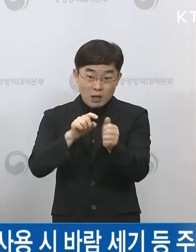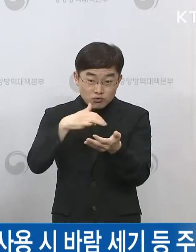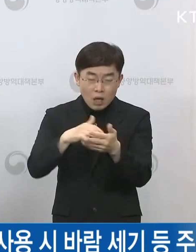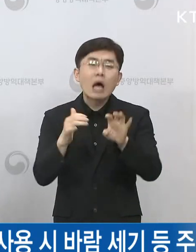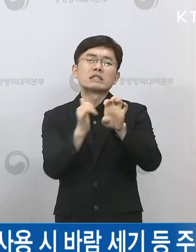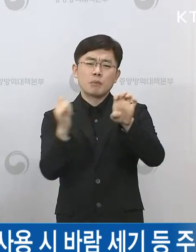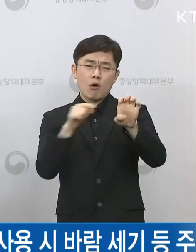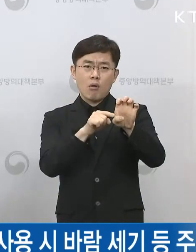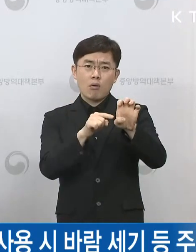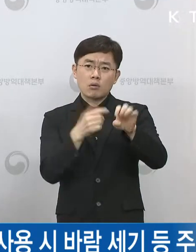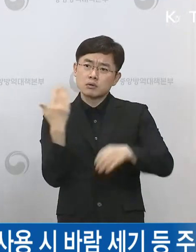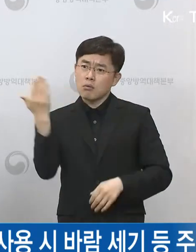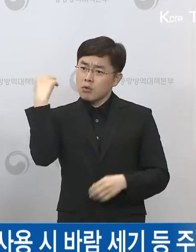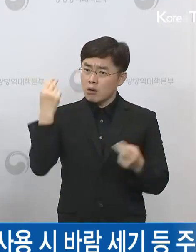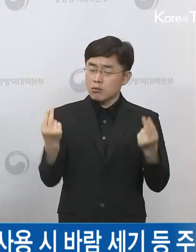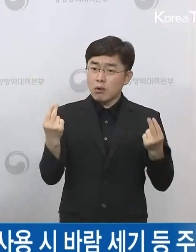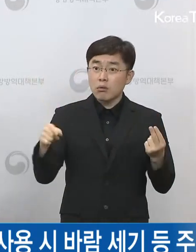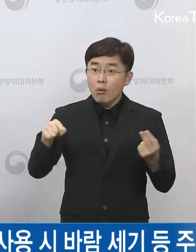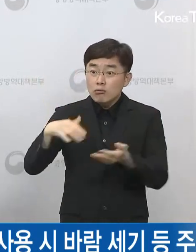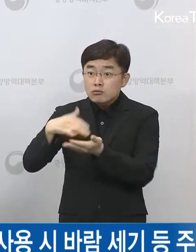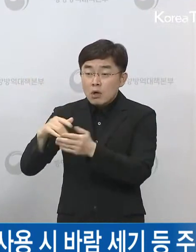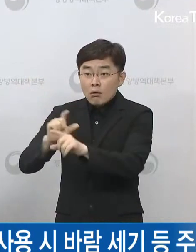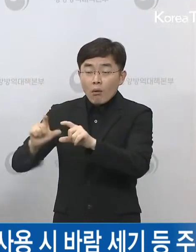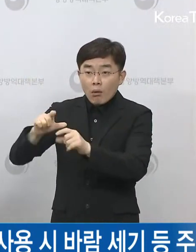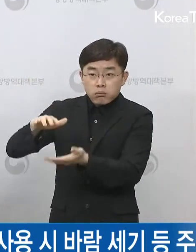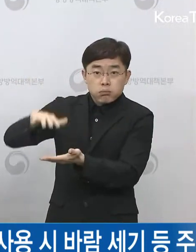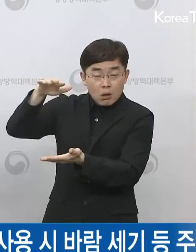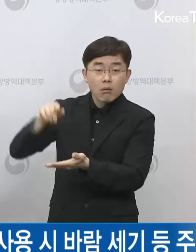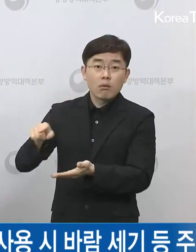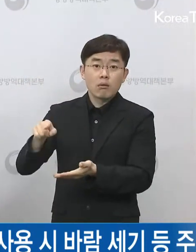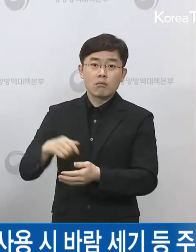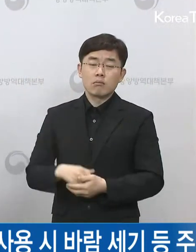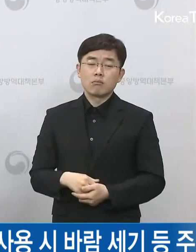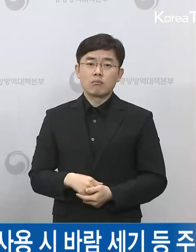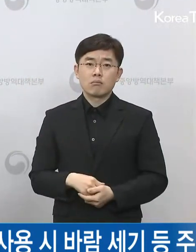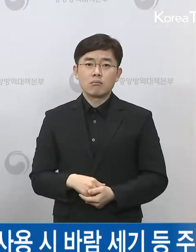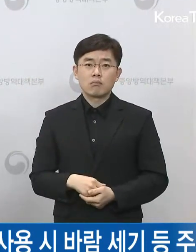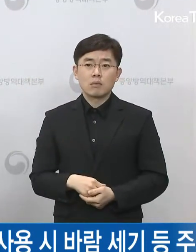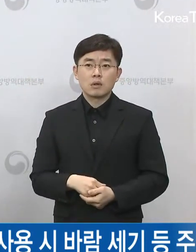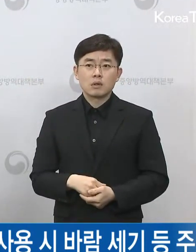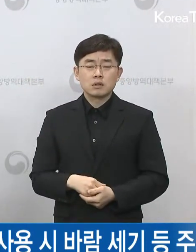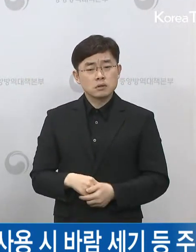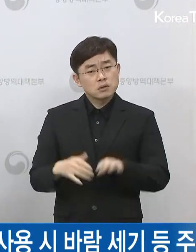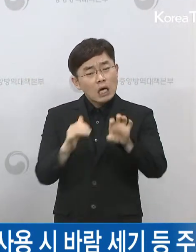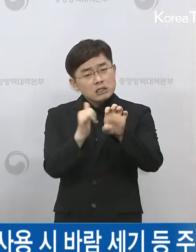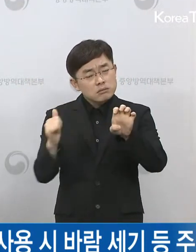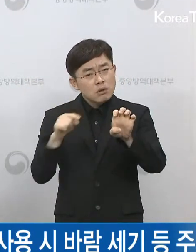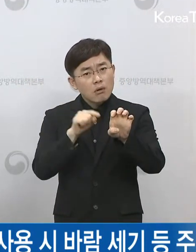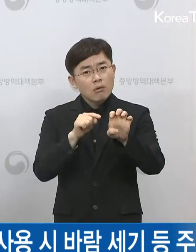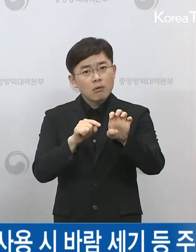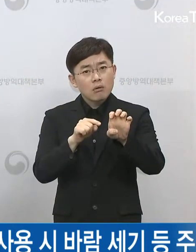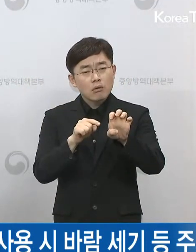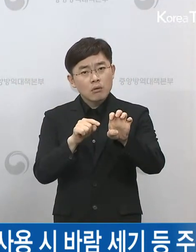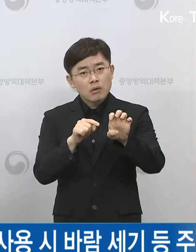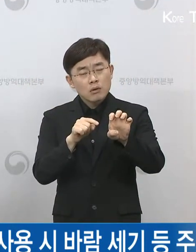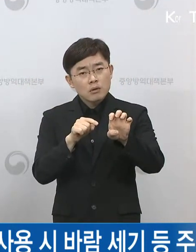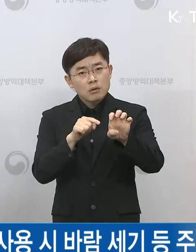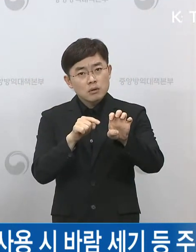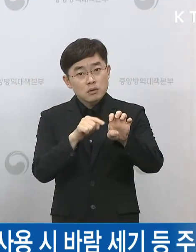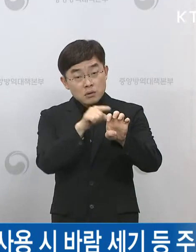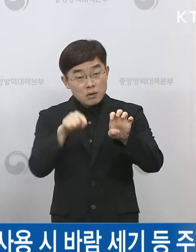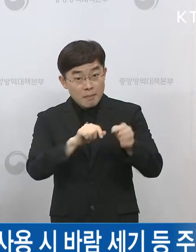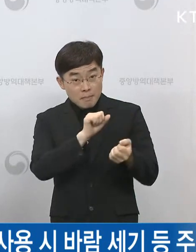발생해서 그동안과 비교해서는 좀 상대적으로 많이 발생했는데 지금 이 상황, 이 40명이라는 숫자에 대해서 지금 현재